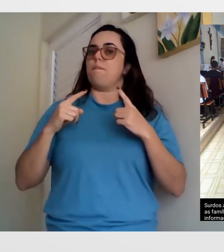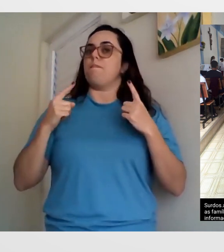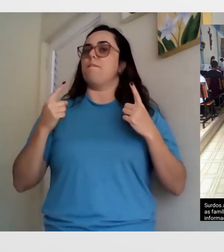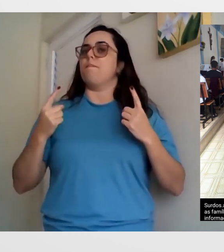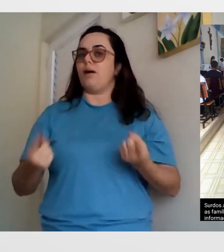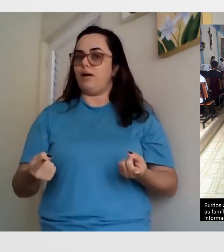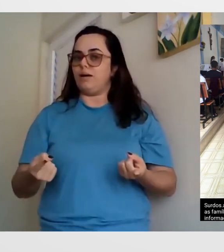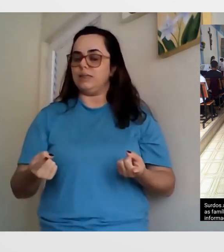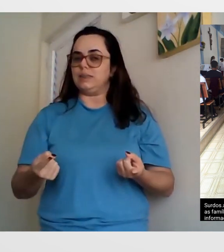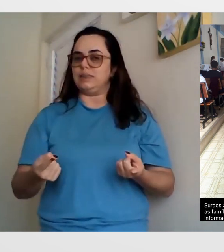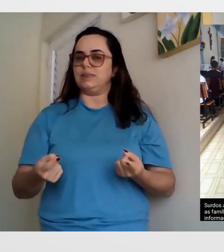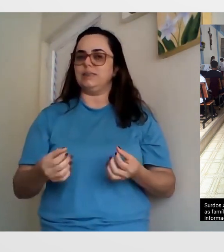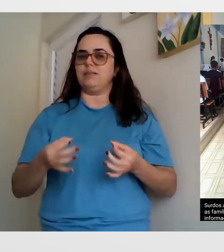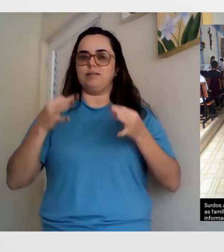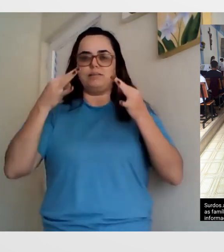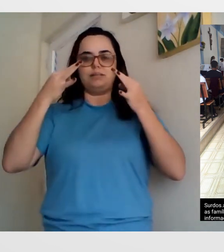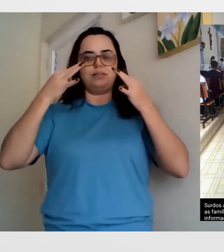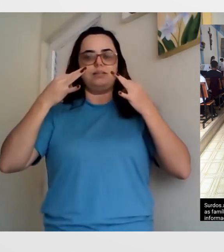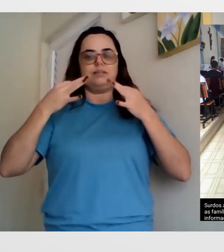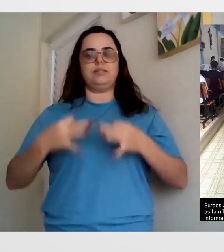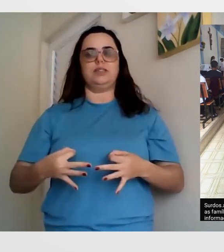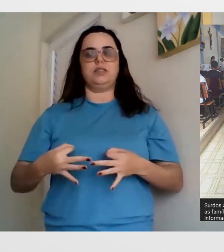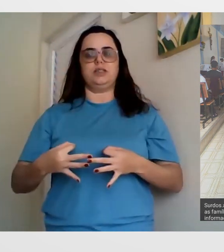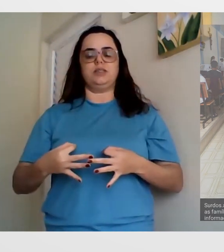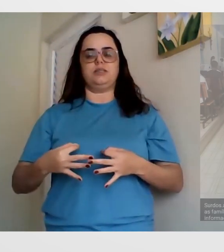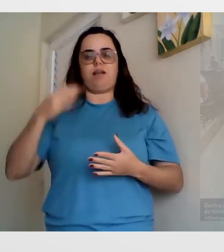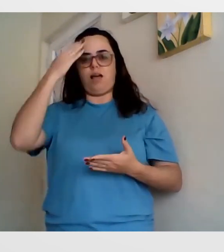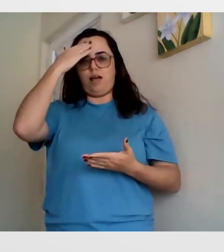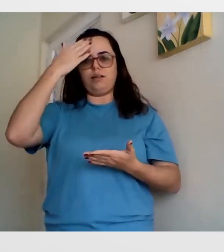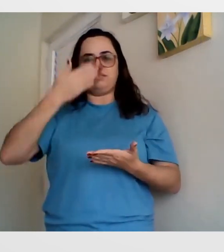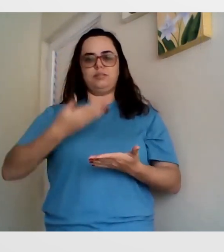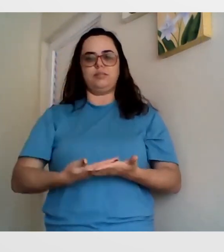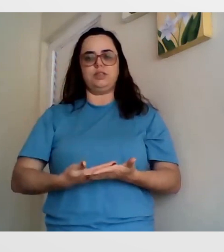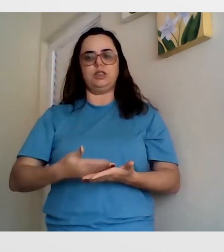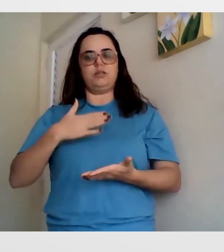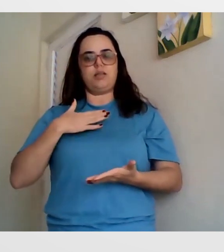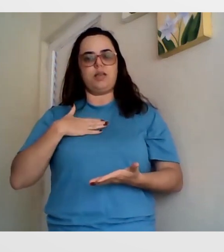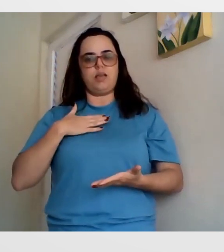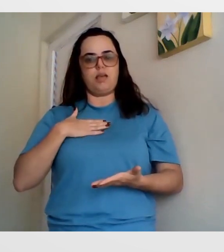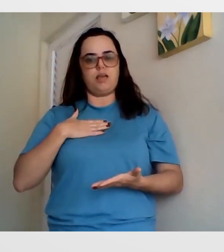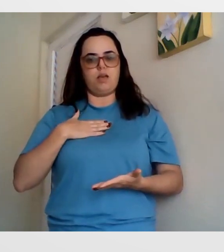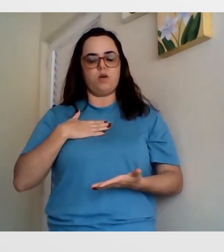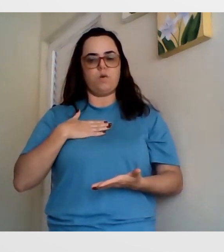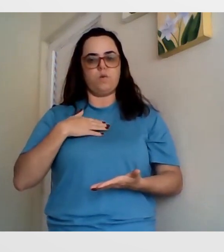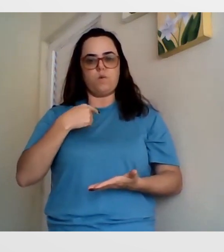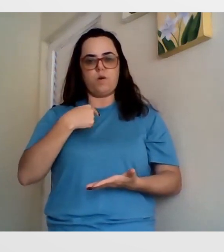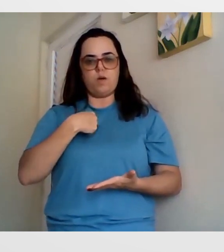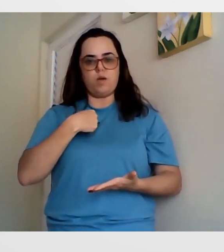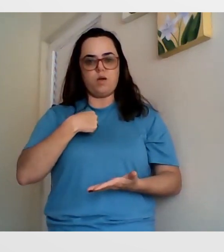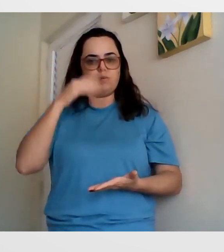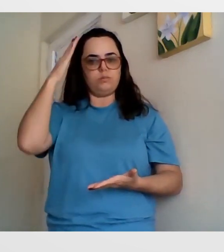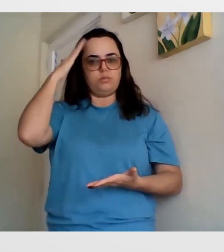ambiente e sinalizar da forma correta. Hoje eu consigo acreditar em mim mesma.